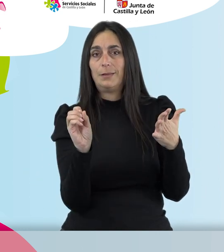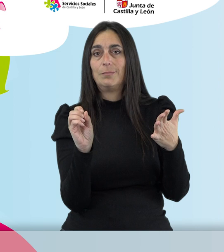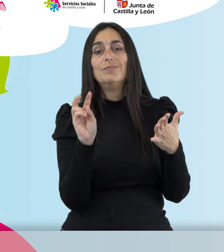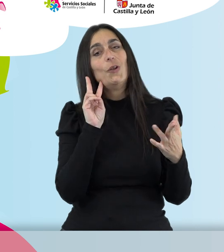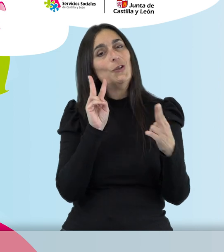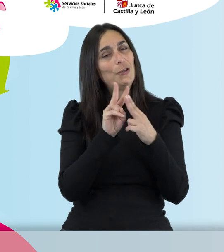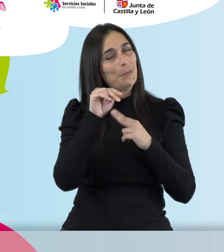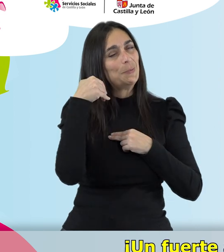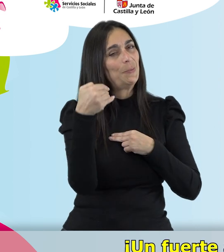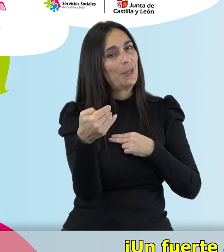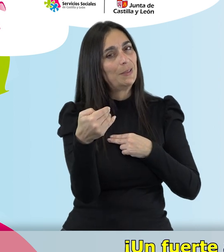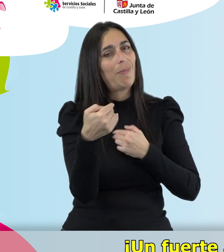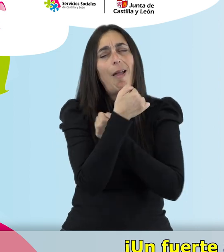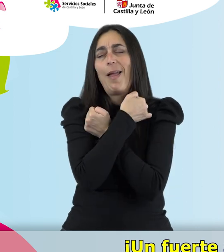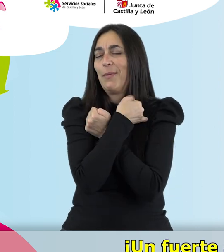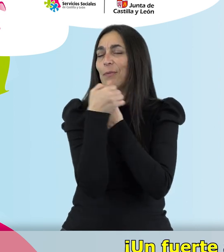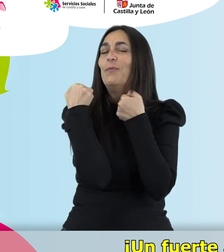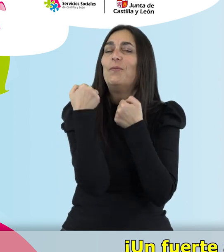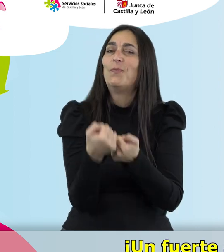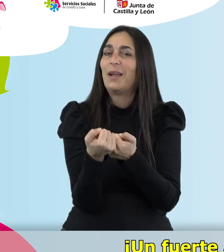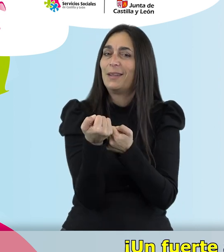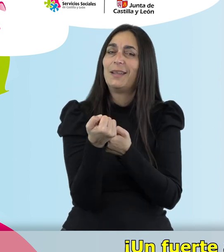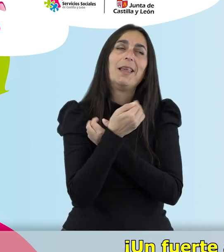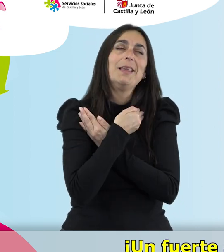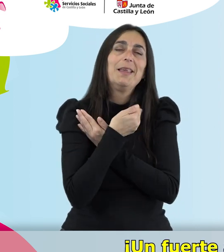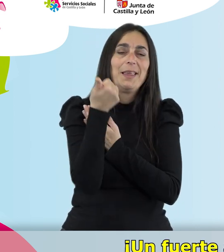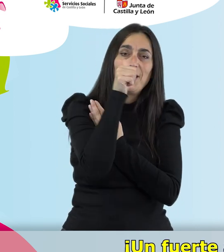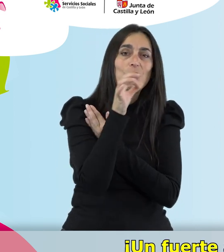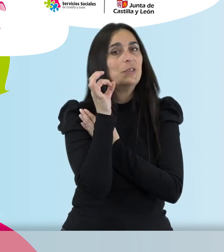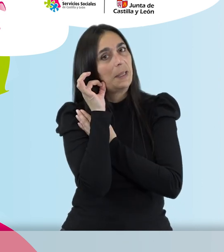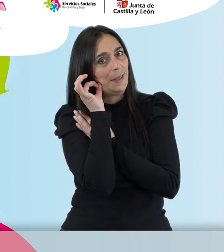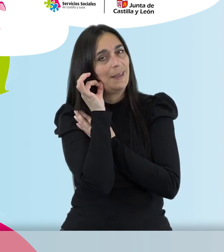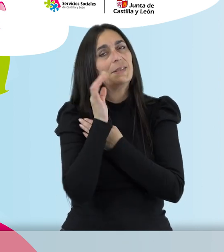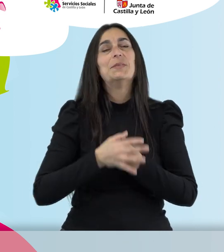Hasta la próxima. Un fuerte abrazo, queridos y queridas.